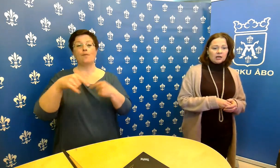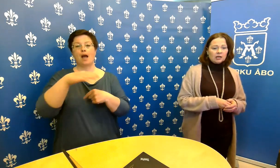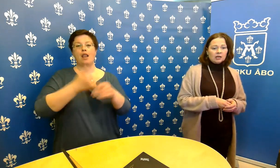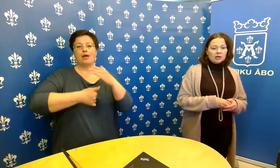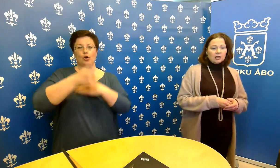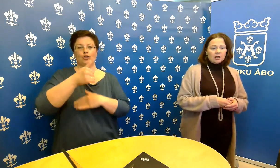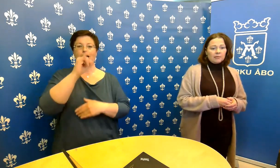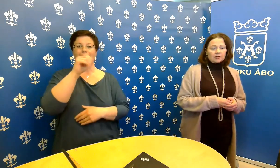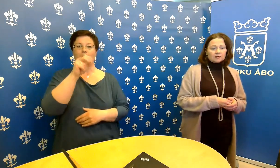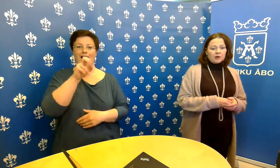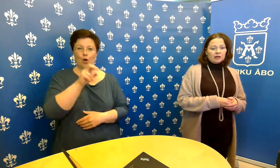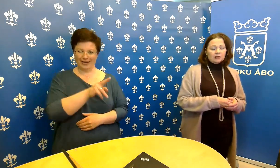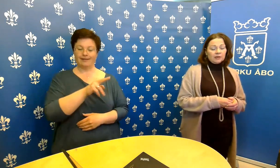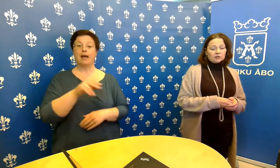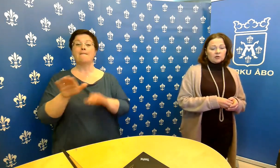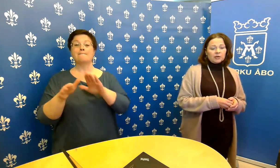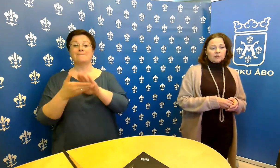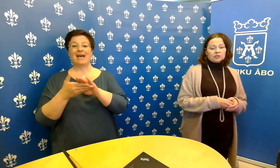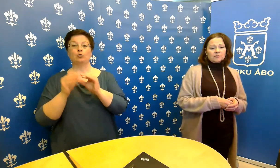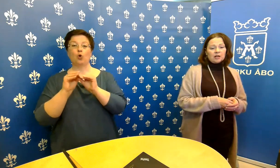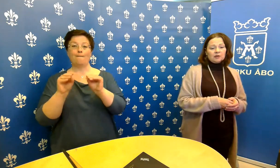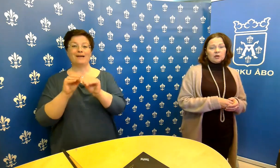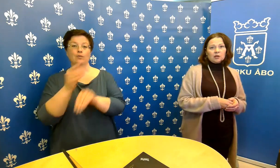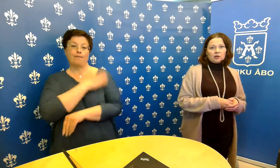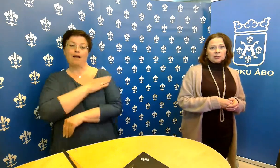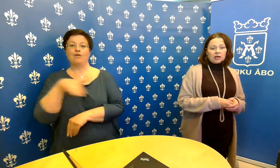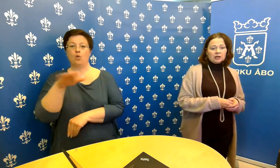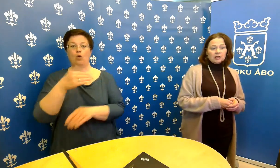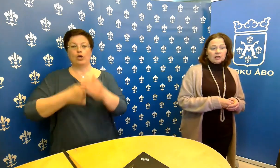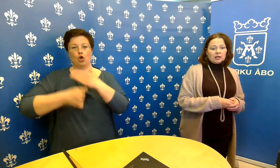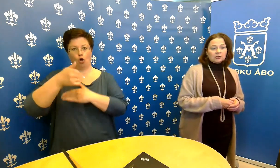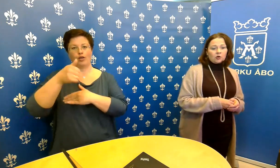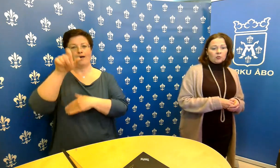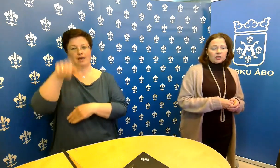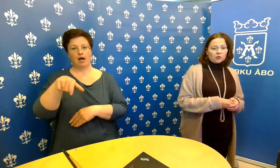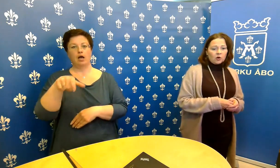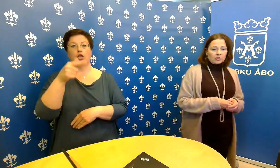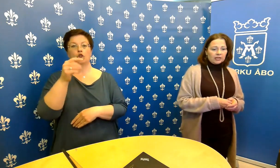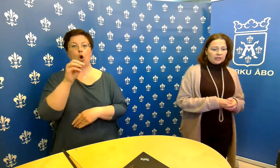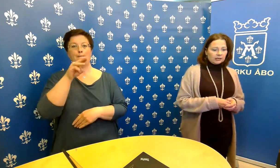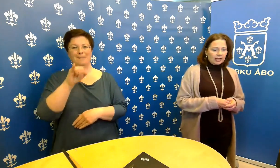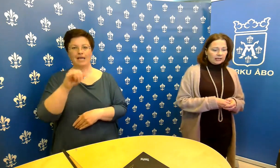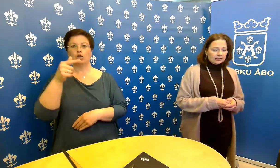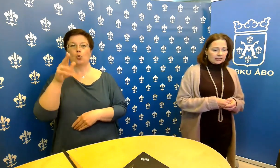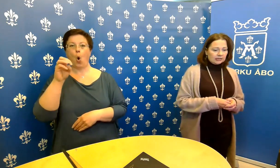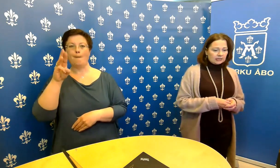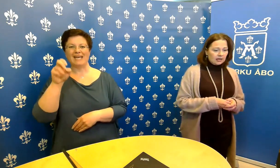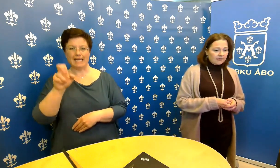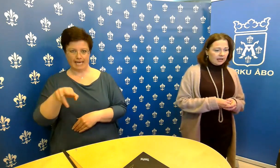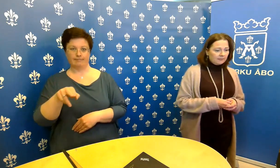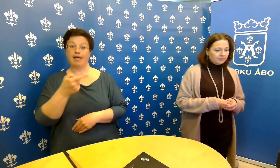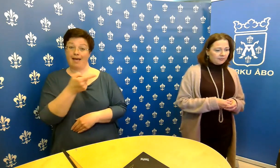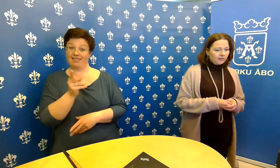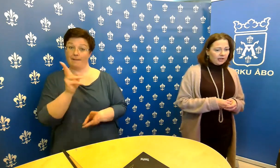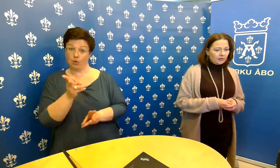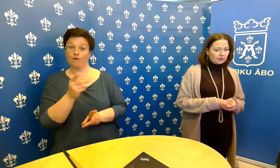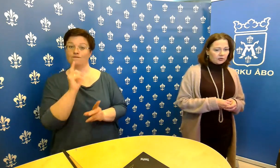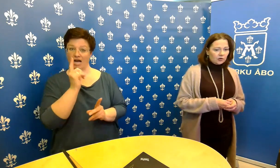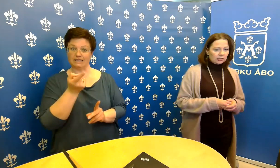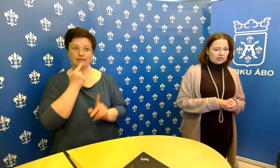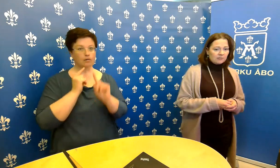Jalonen. Ja perusopetuksen palvelualajohtaja Tommi Tuominen. Että heiltä sitten saa vielä